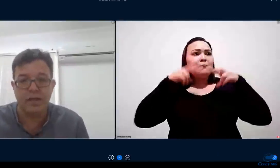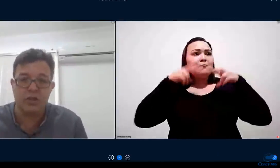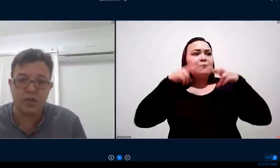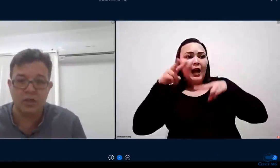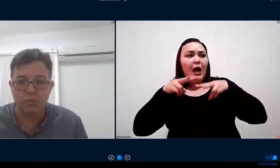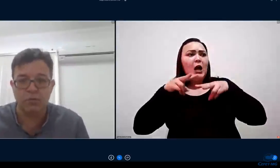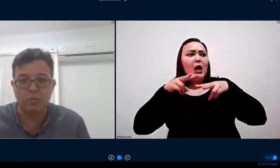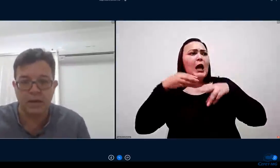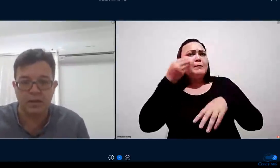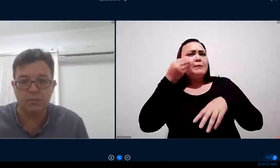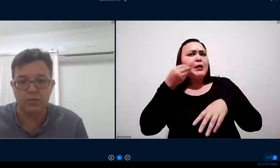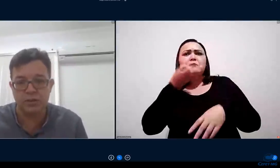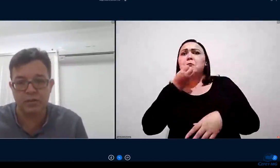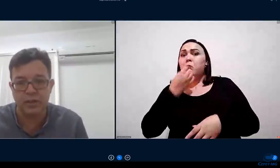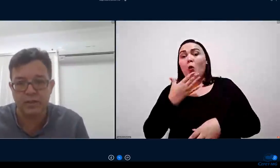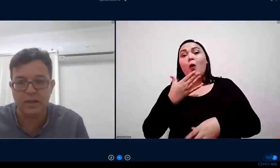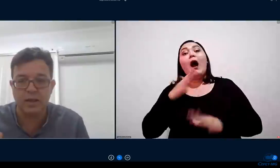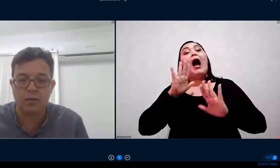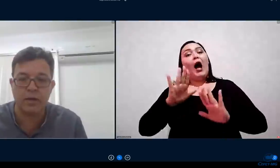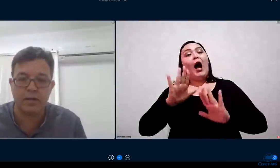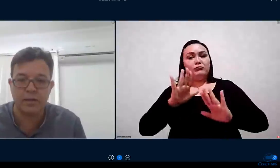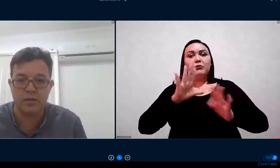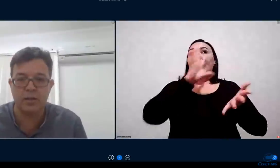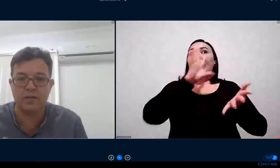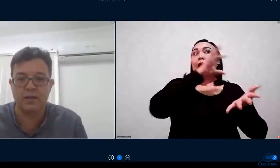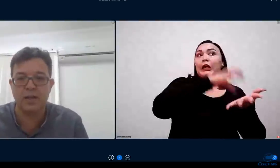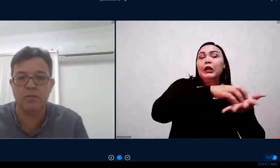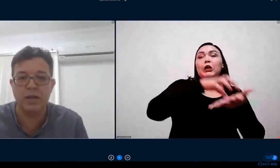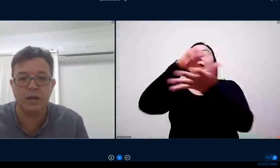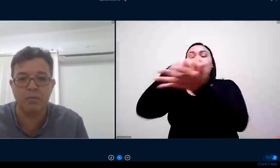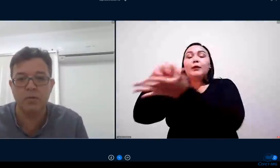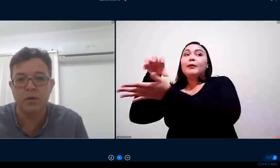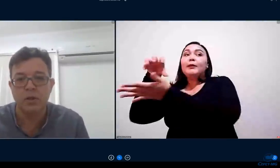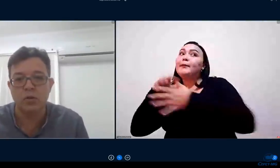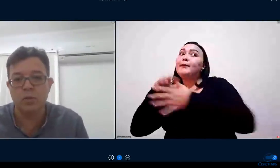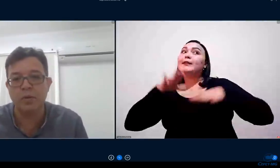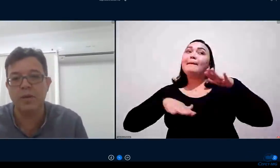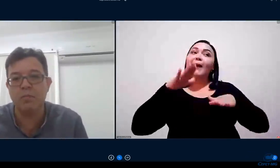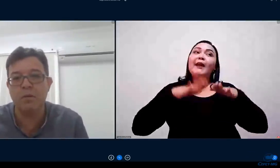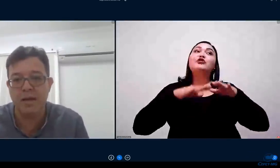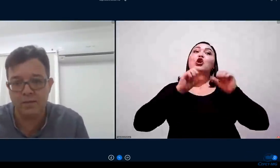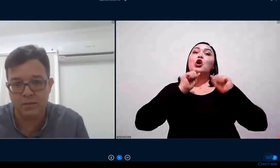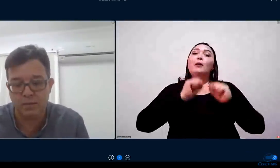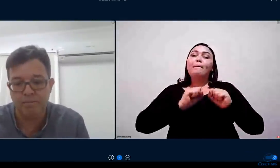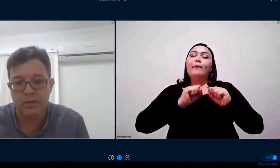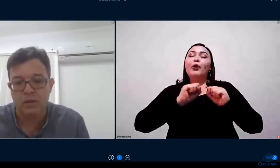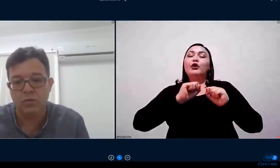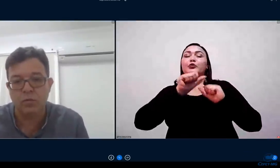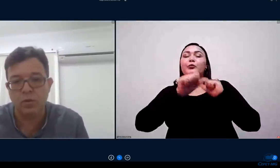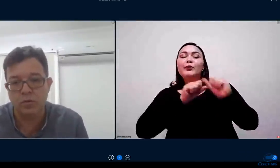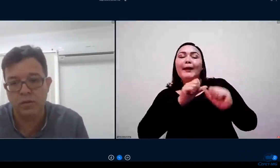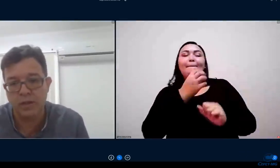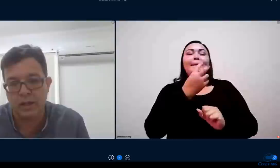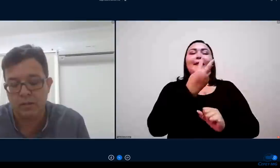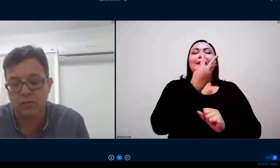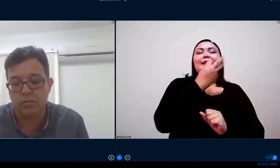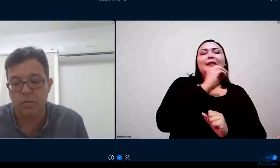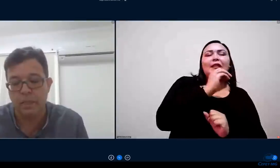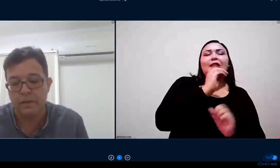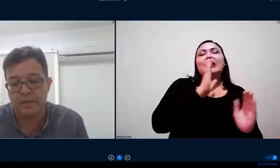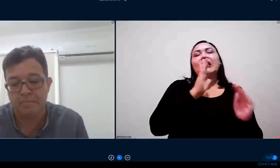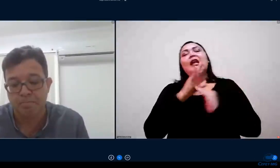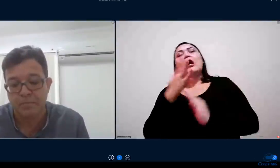ia variar de campus para campus de 30 a 40 dias até o término do primeiro bimestre dos cursos